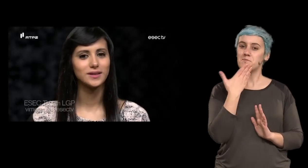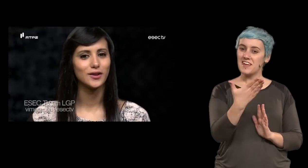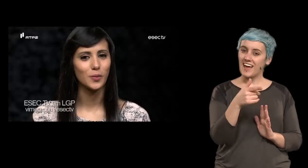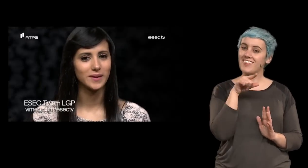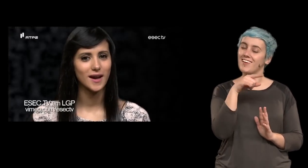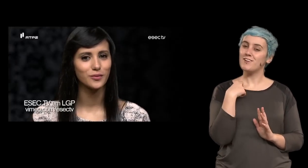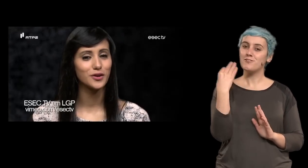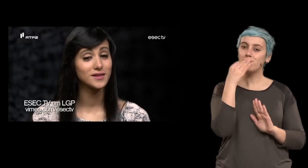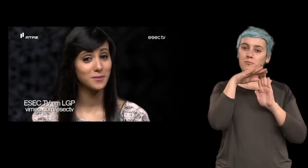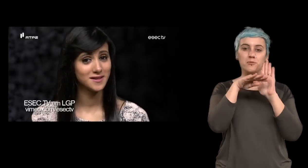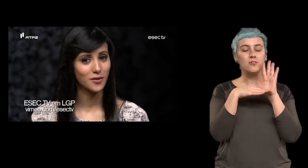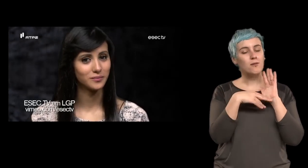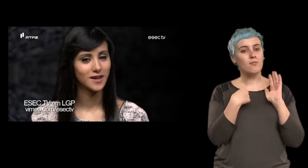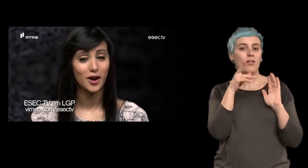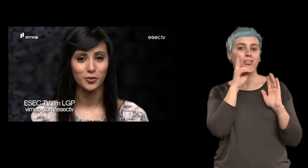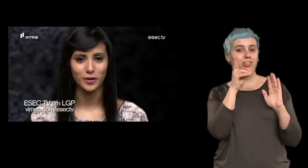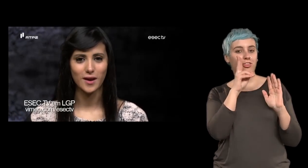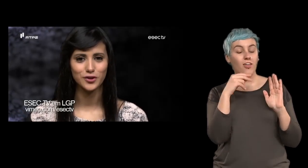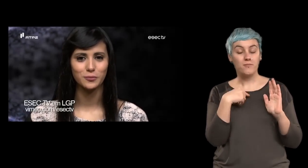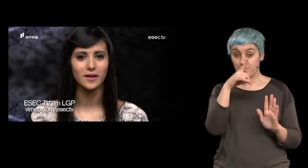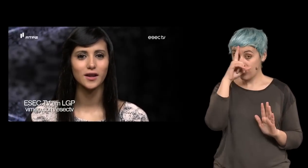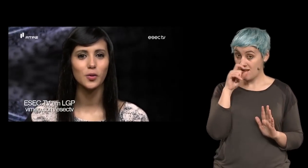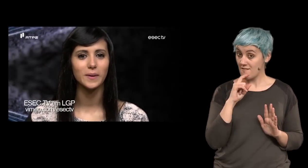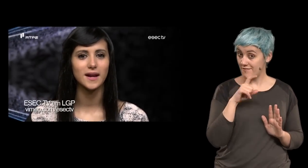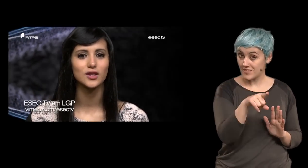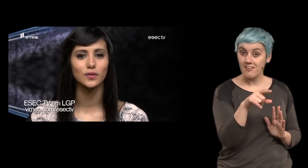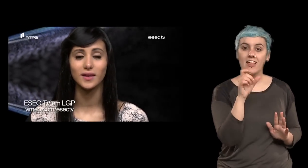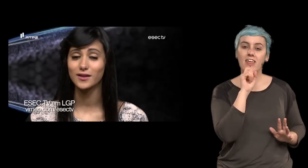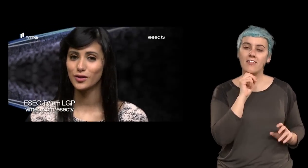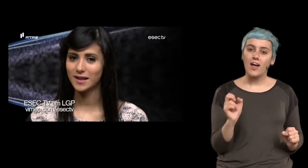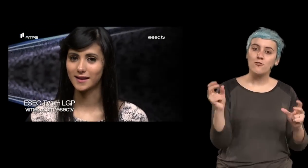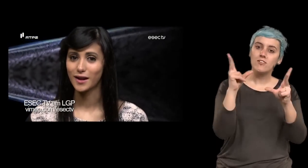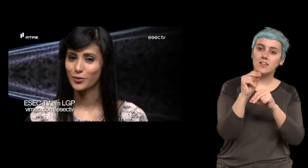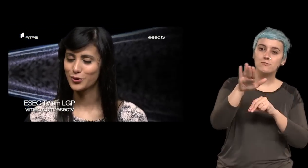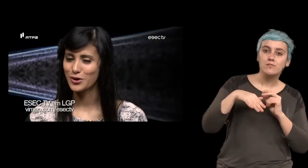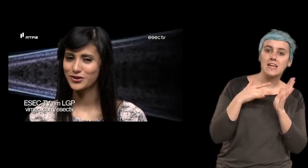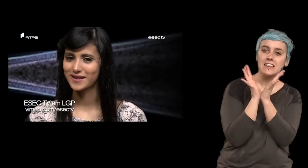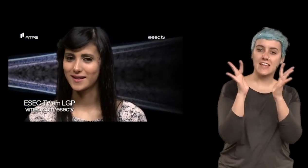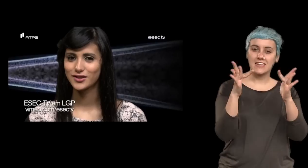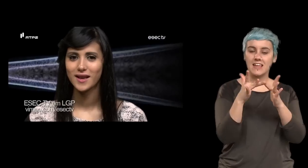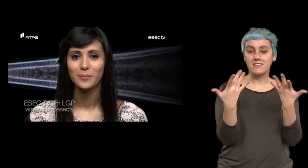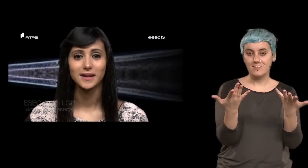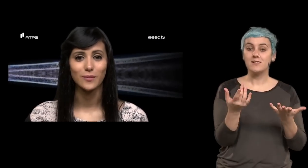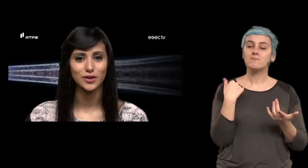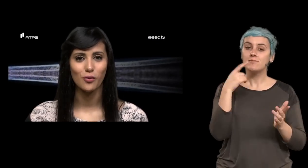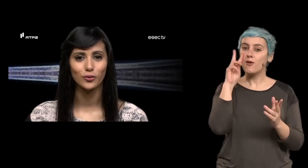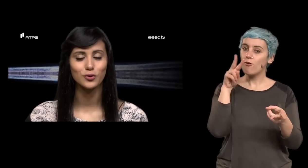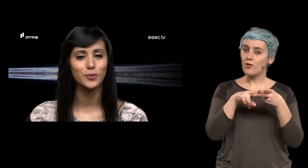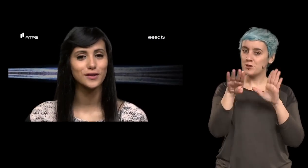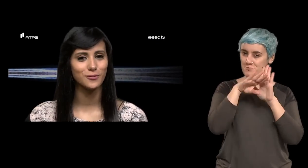ter acompanhado a nossa emissão recordamos que podem acompanhar as novidades online nos nossos canais marcamos encontro no próximo